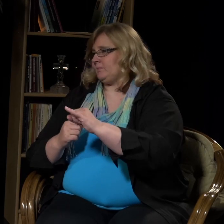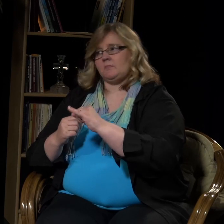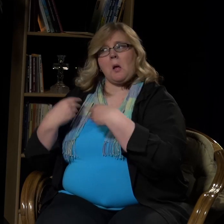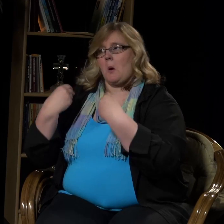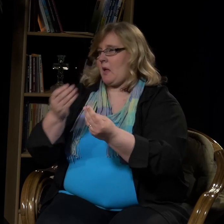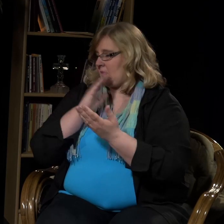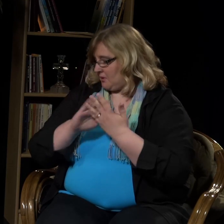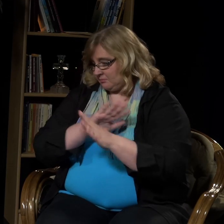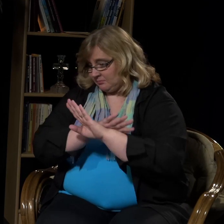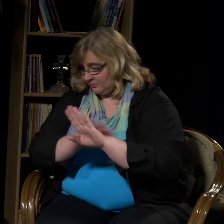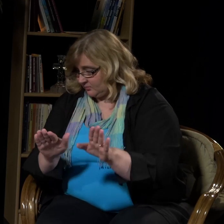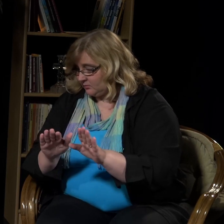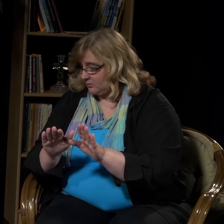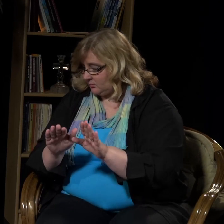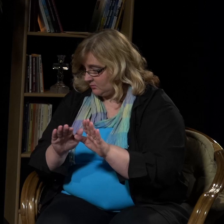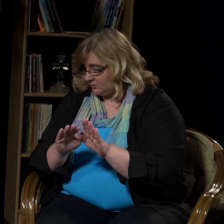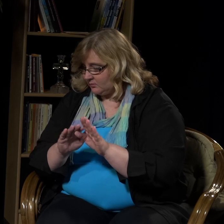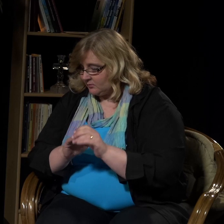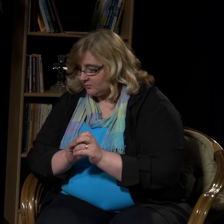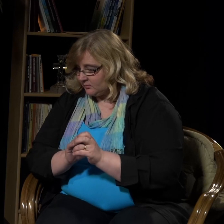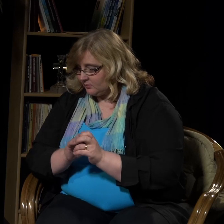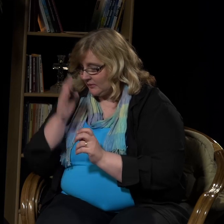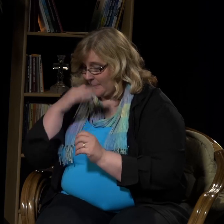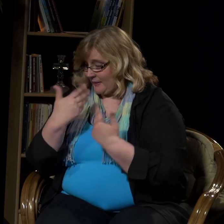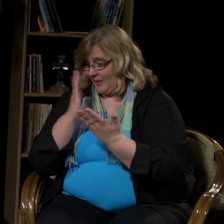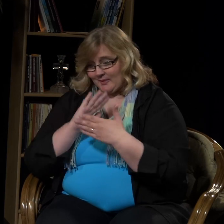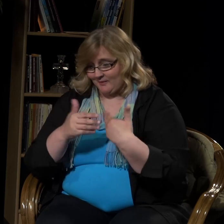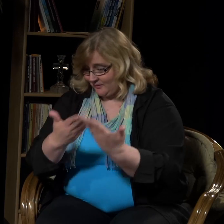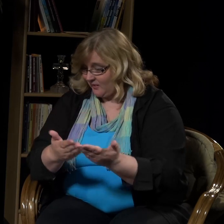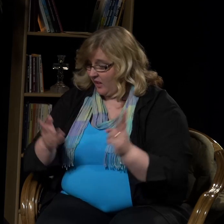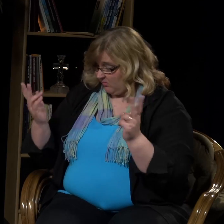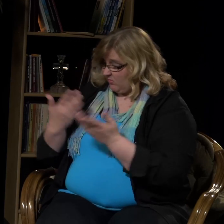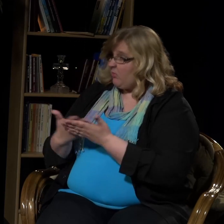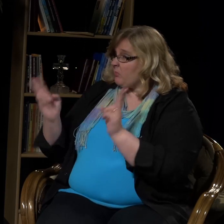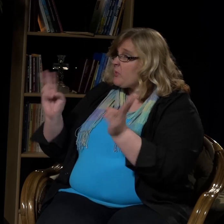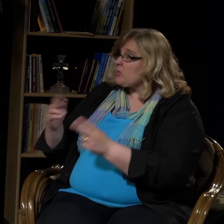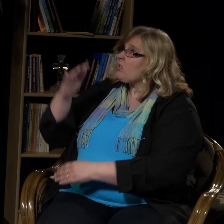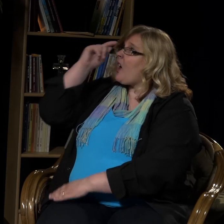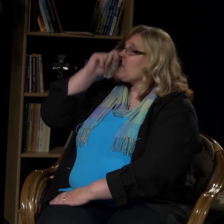anteeksi, ei myöskään teidän isänne anna anteeksi teidän rikkomuksianne.